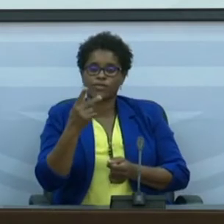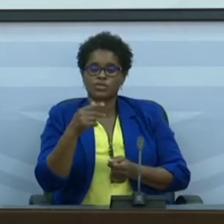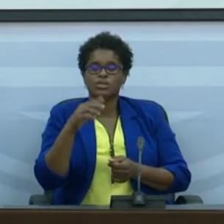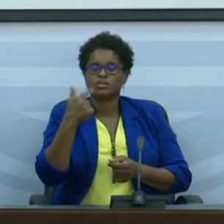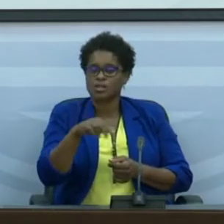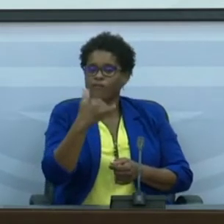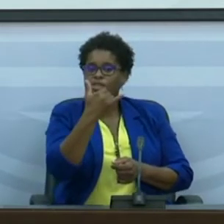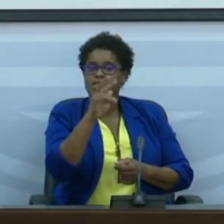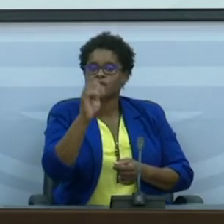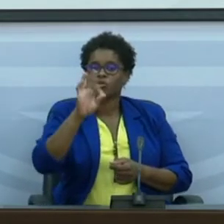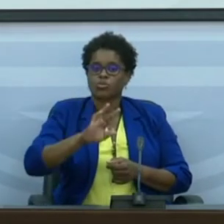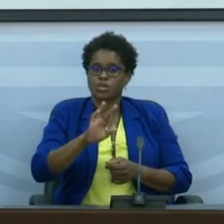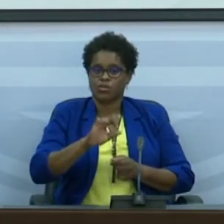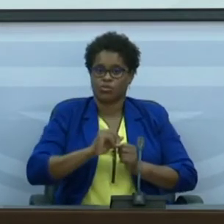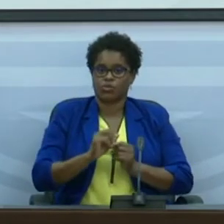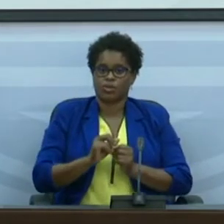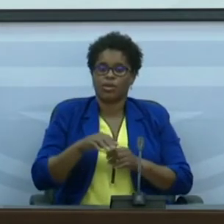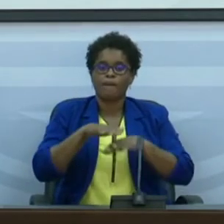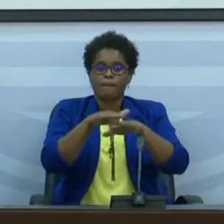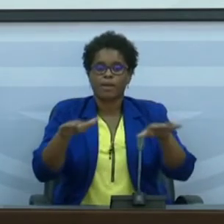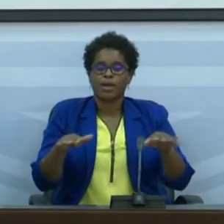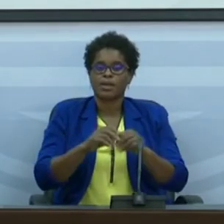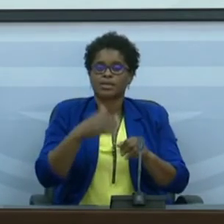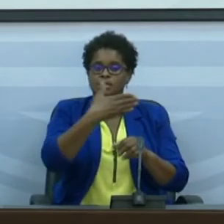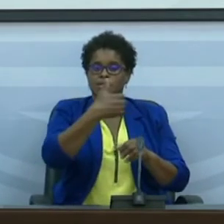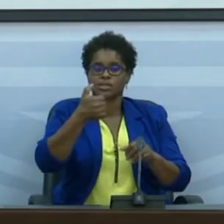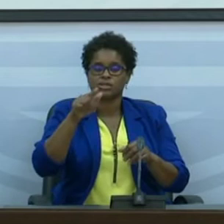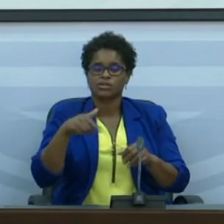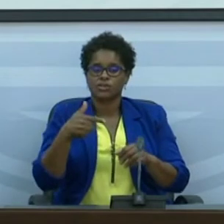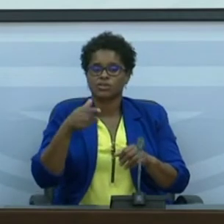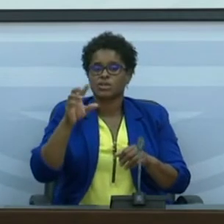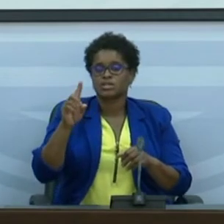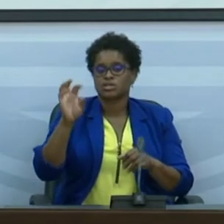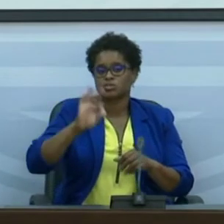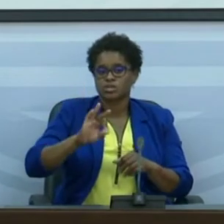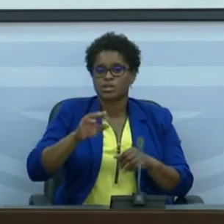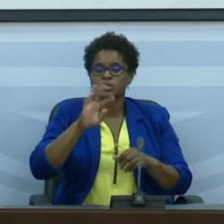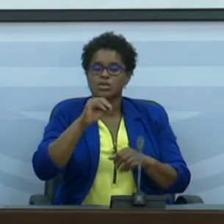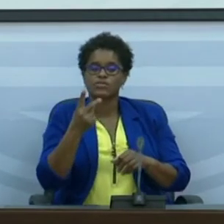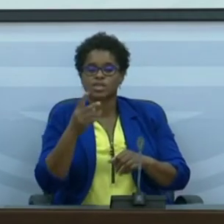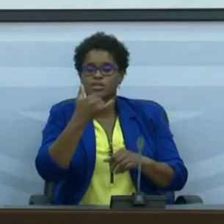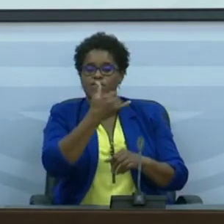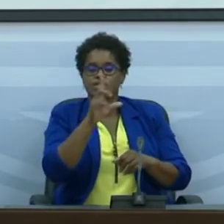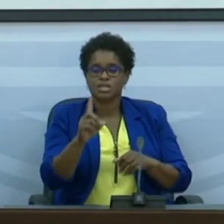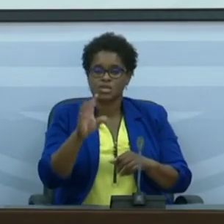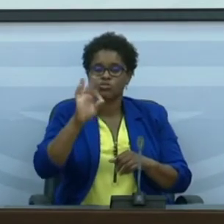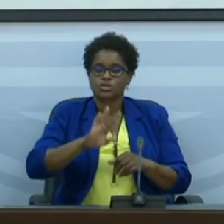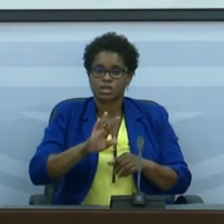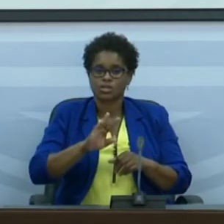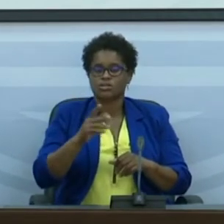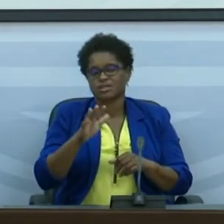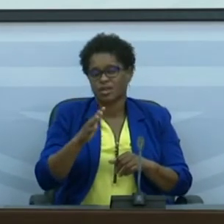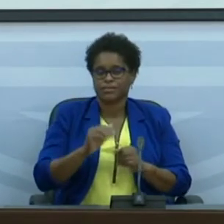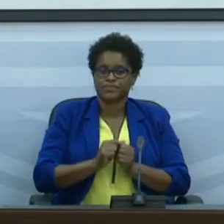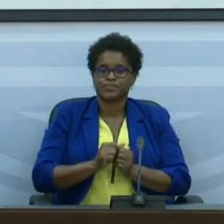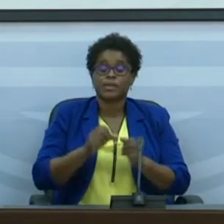23%. Praia tem 15,6%, São Vicente tem 26%, cerca de